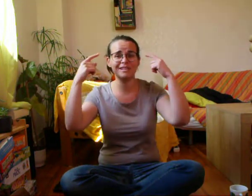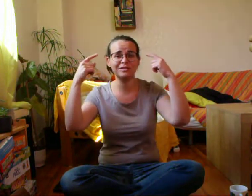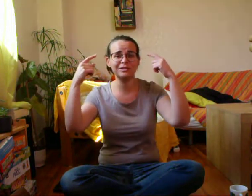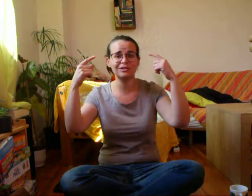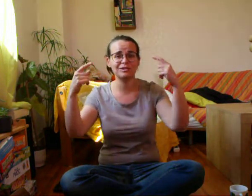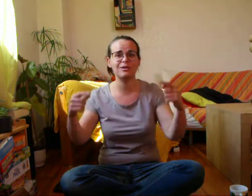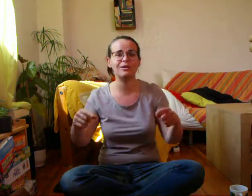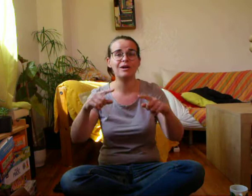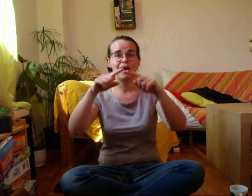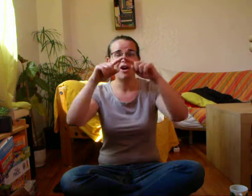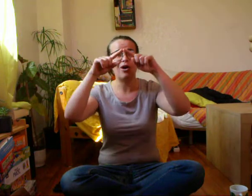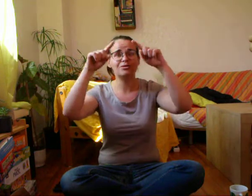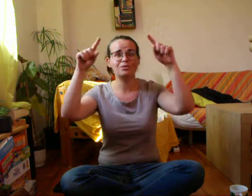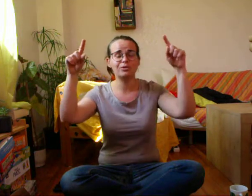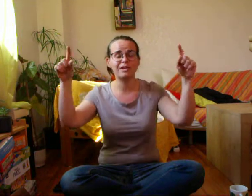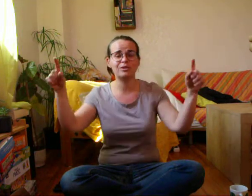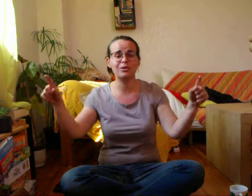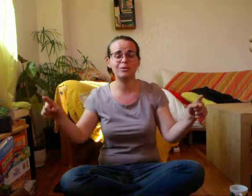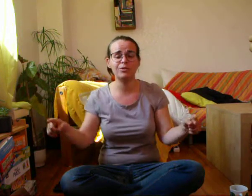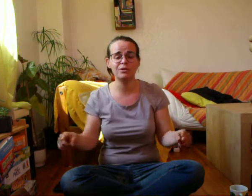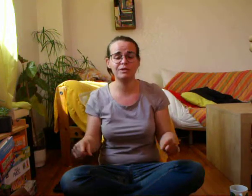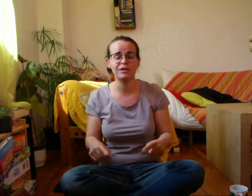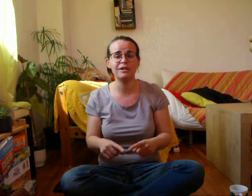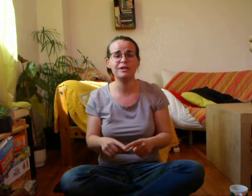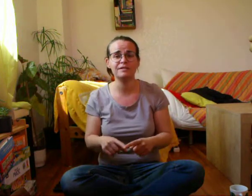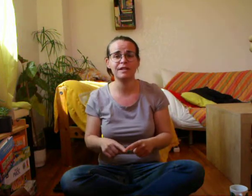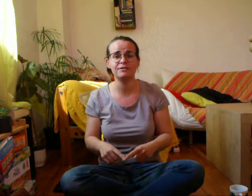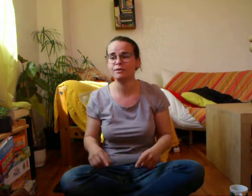orsons Entourés de bulles de savon